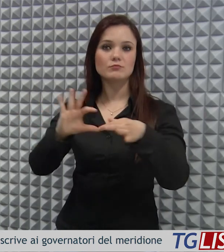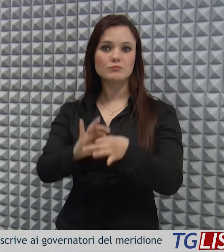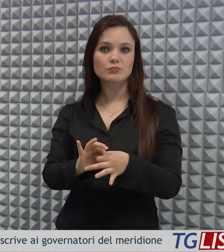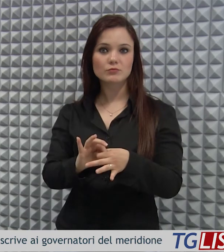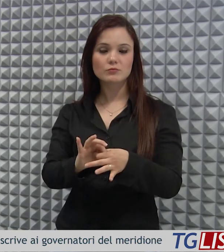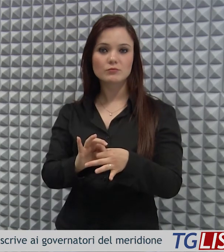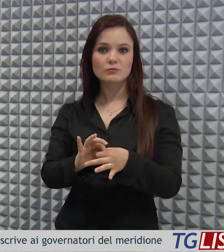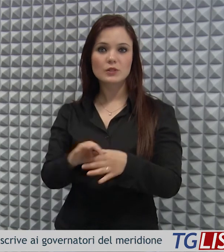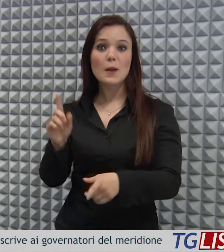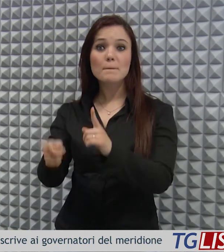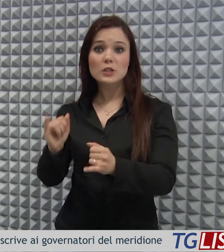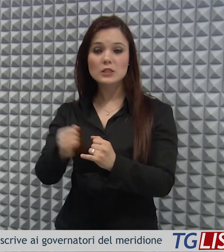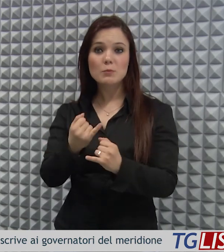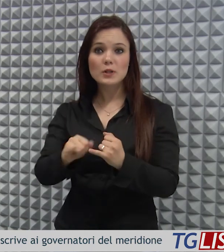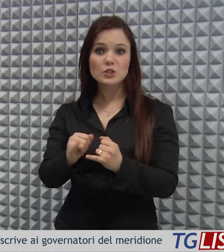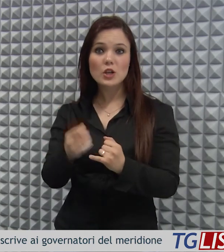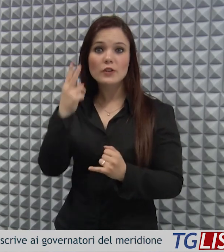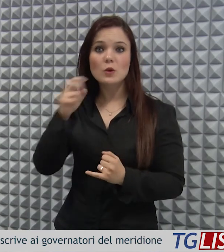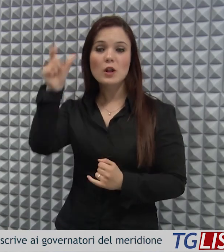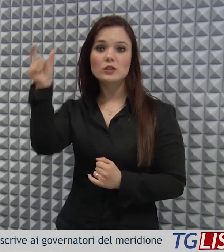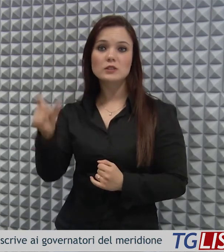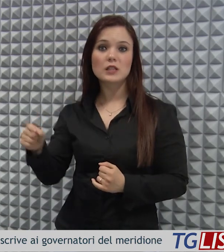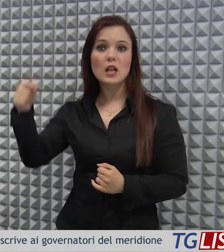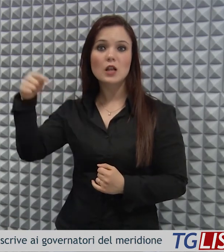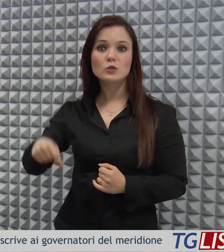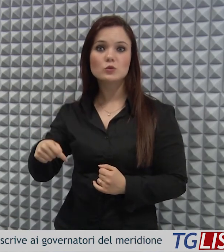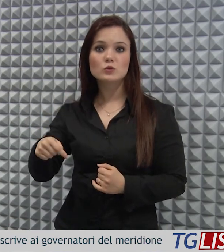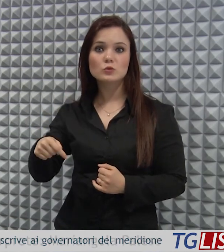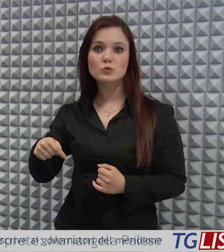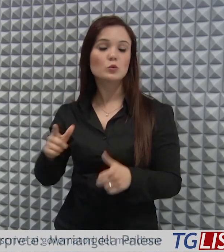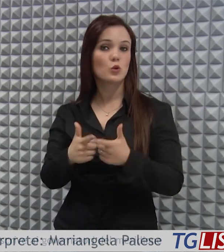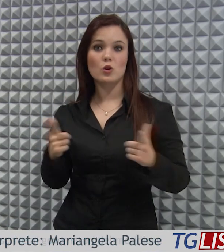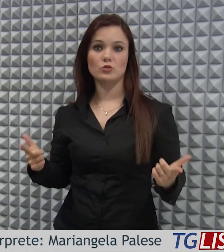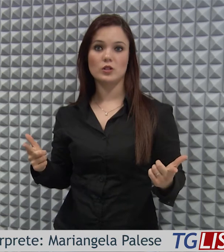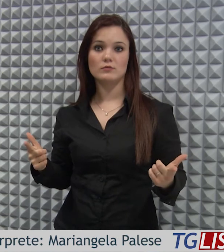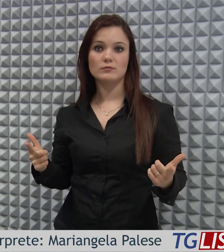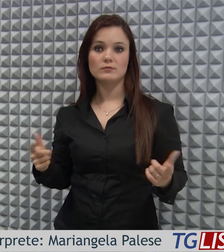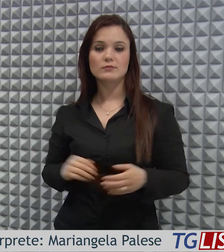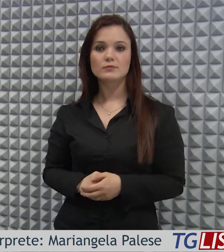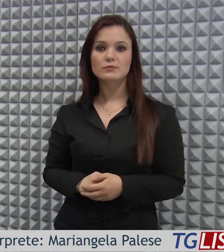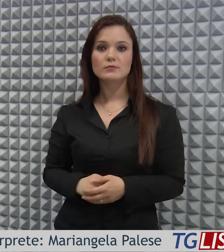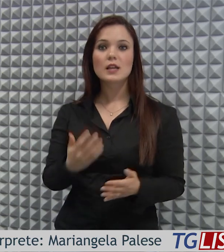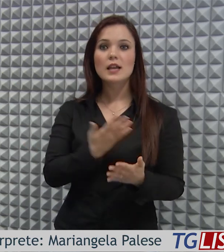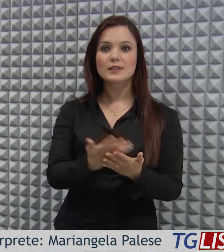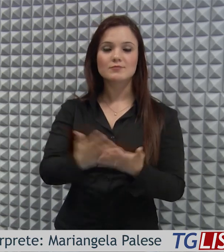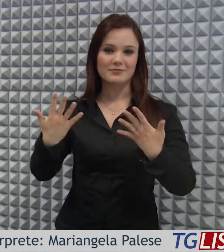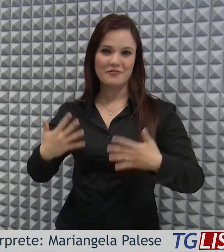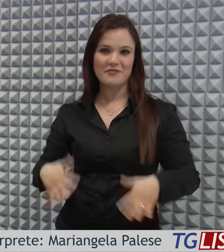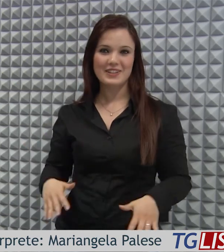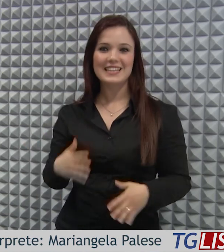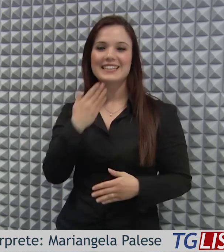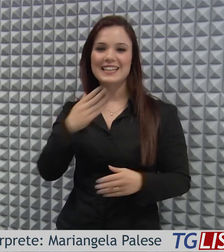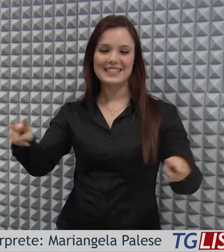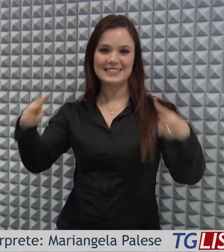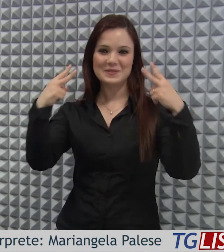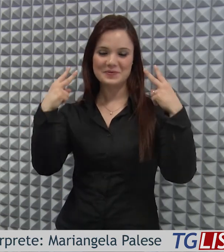Stelle non preveda alcuna politica specifica per il meridione. Ed è tutto. Grazie per